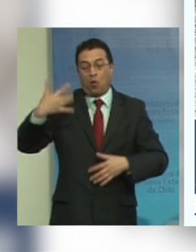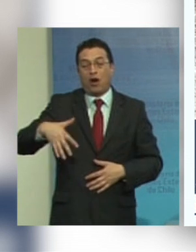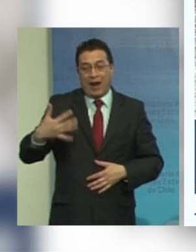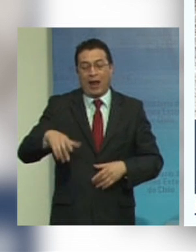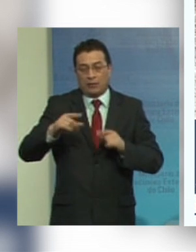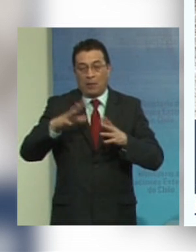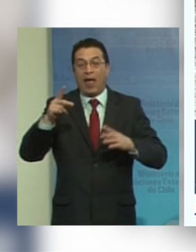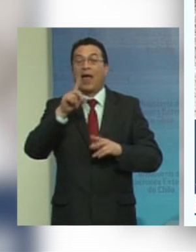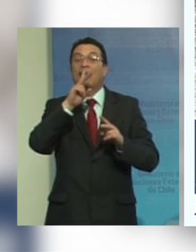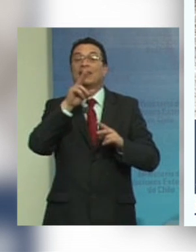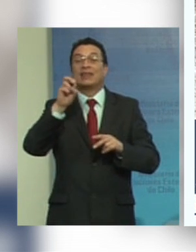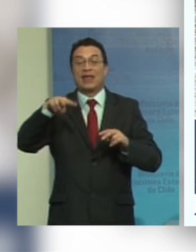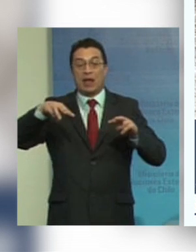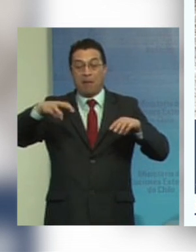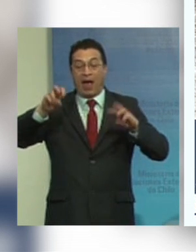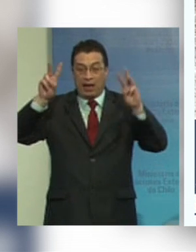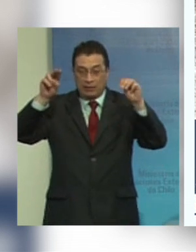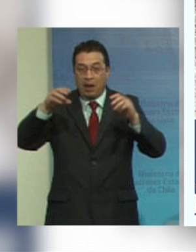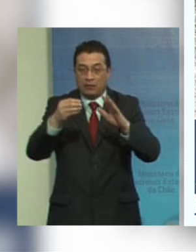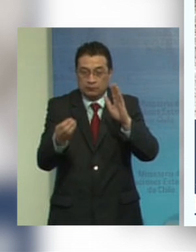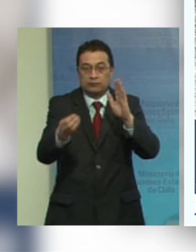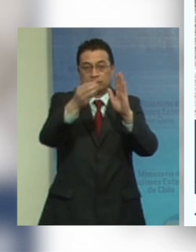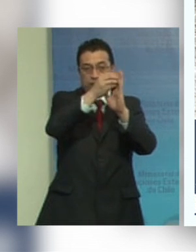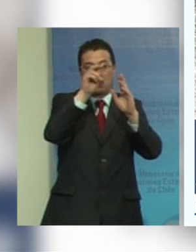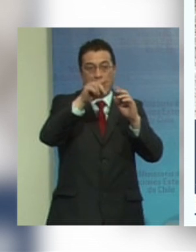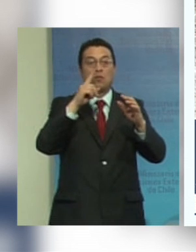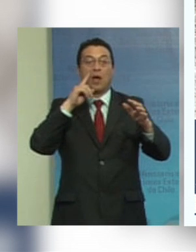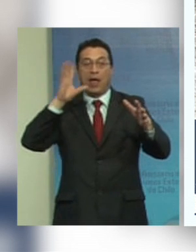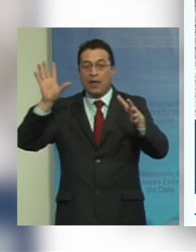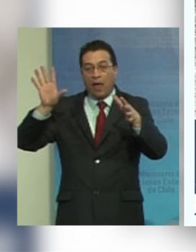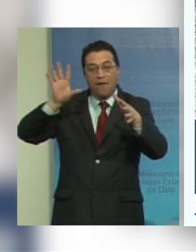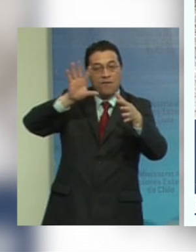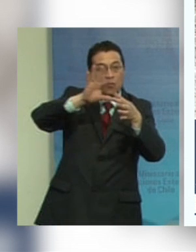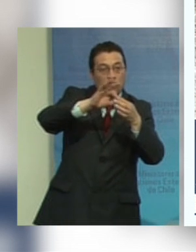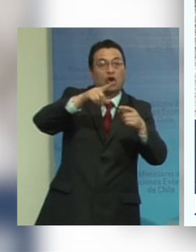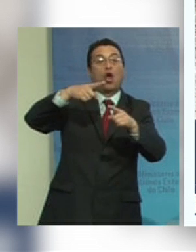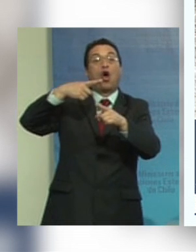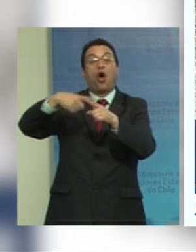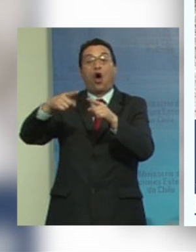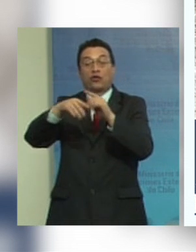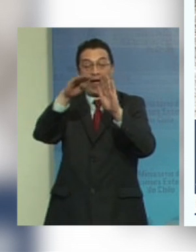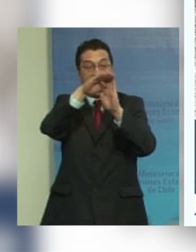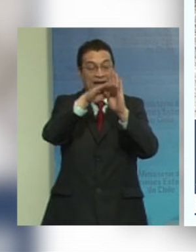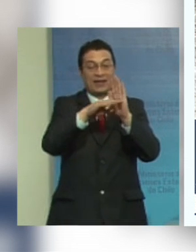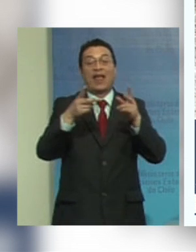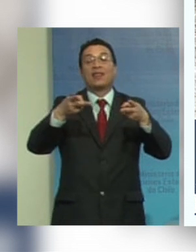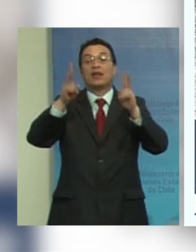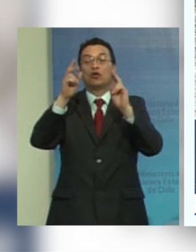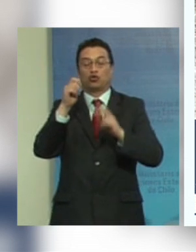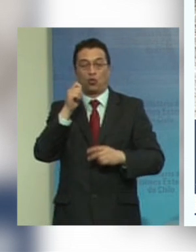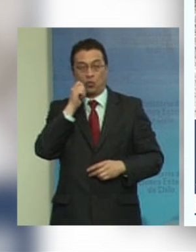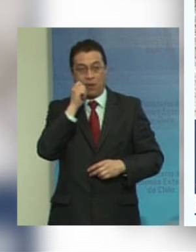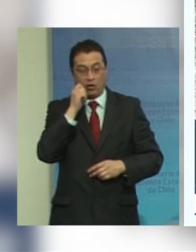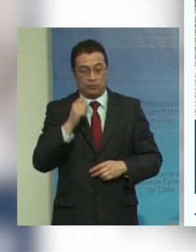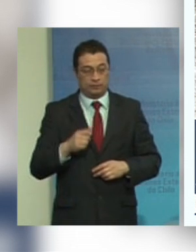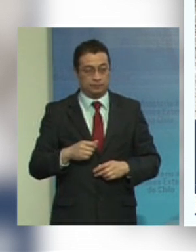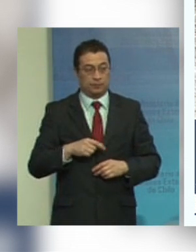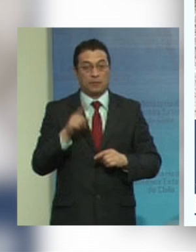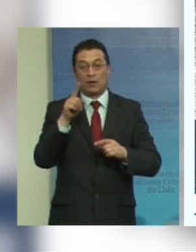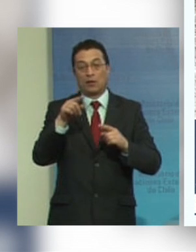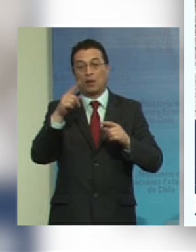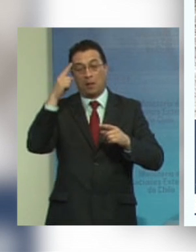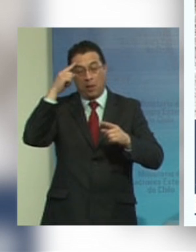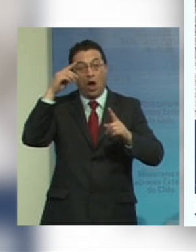el tema y para hacer esa vinculación con otras agendas de derechos humanos las